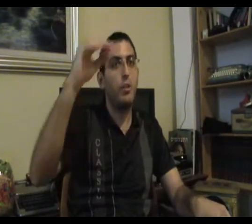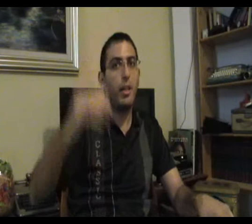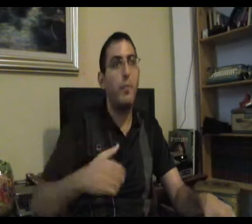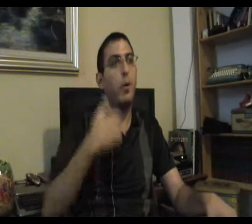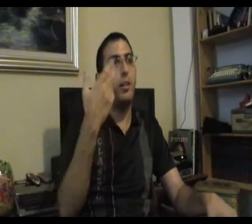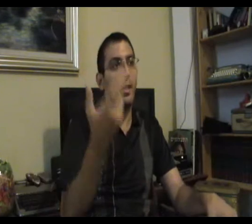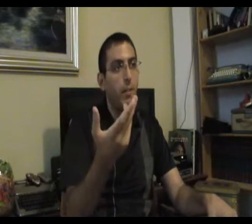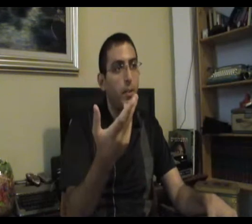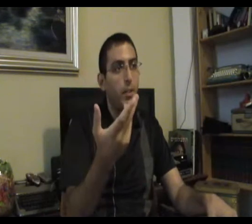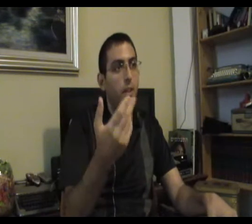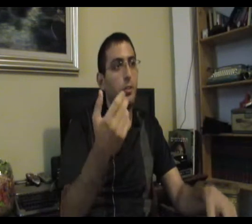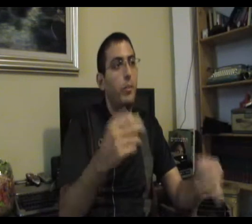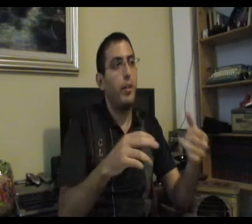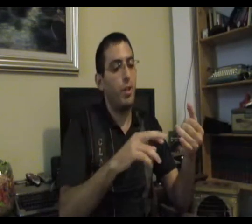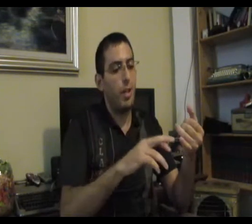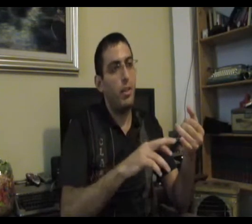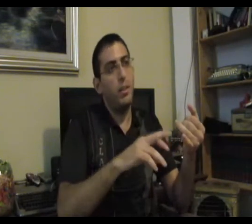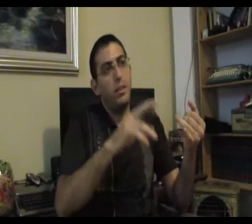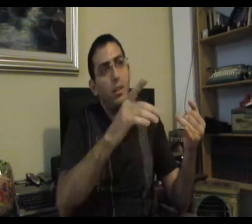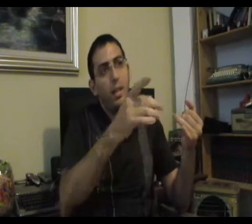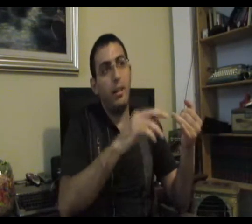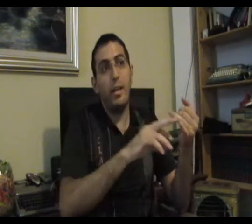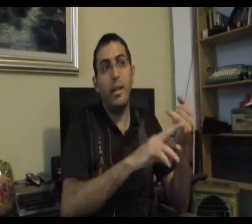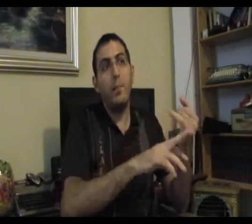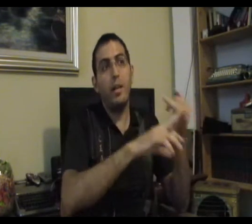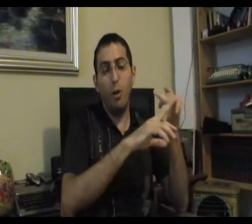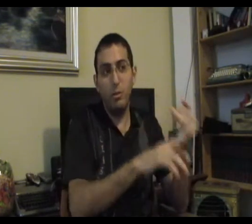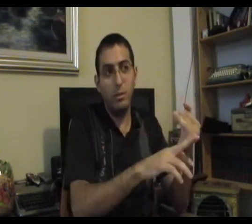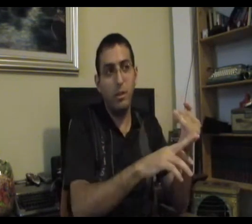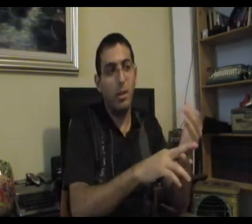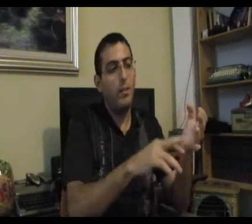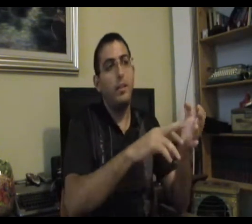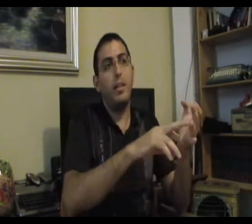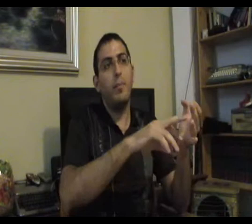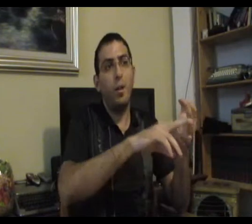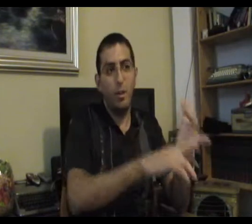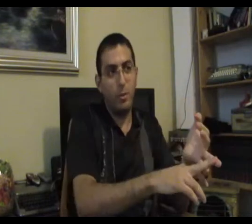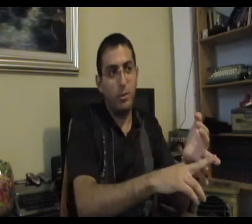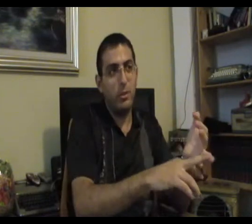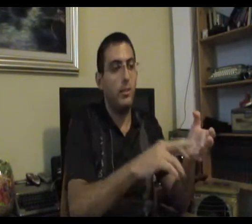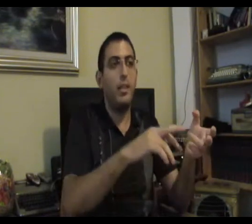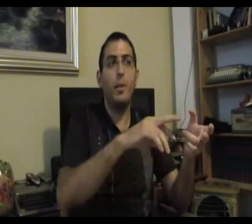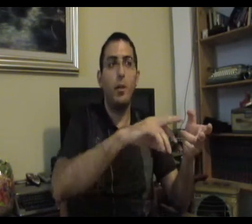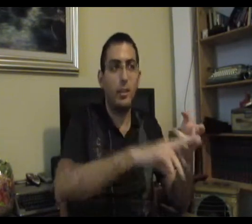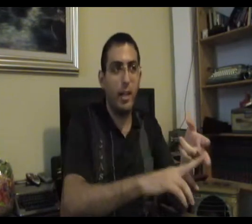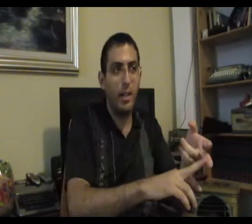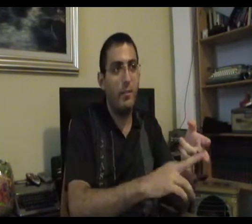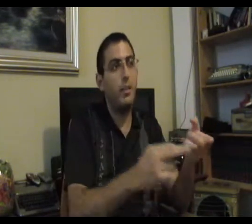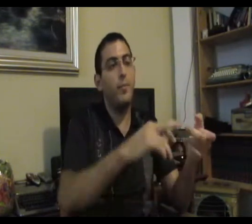שתהנים מכל הדרכים זאת אומרת, שהתהנים מלכעוס ותהנים מלא לכעוס התהנים מלכעות את הרגע ותהנים